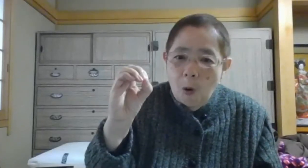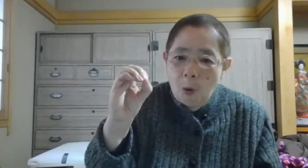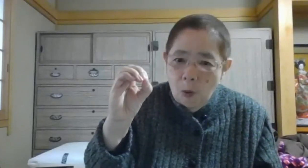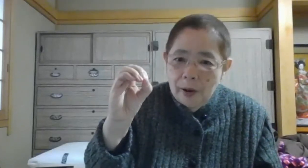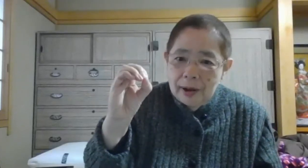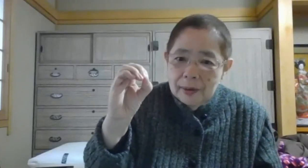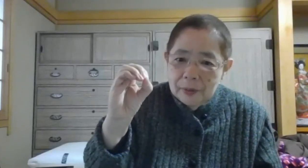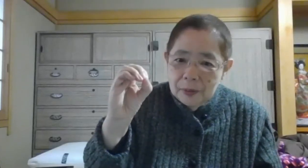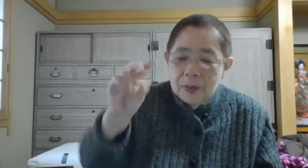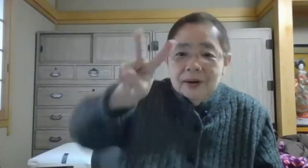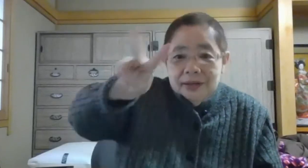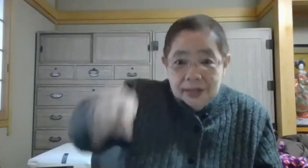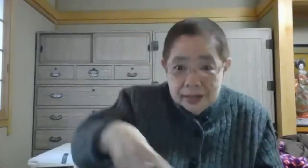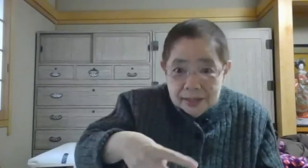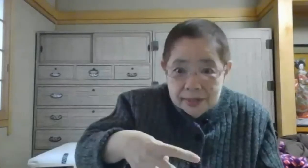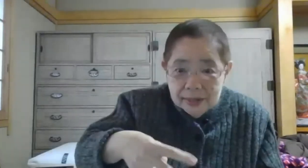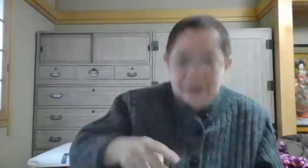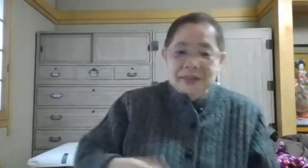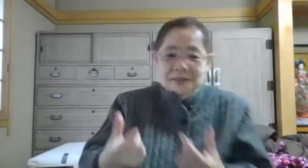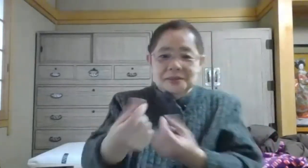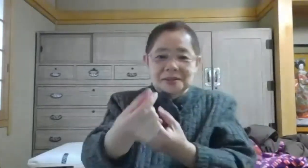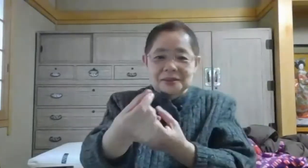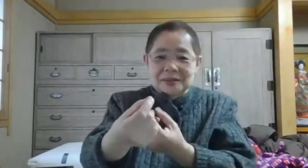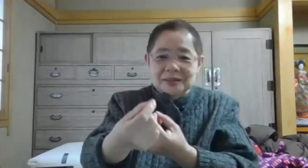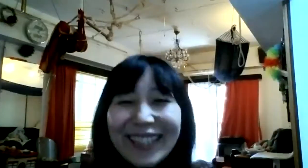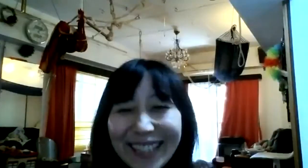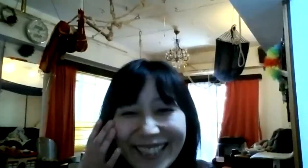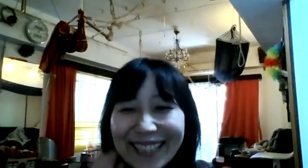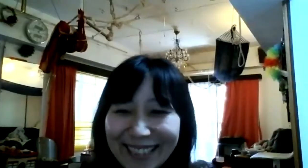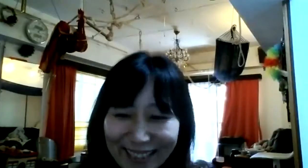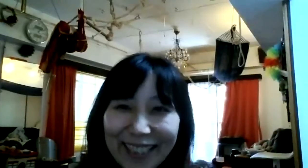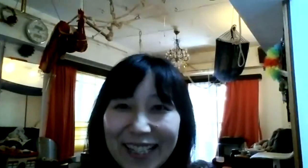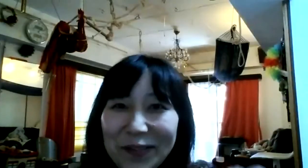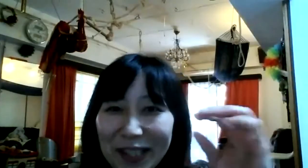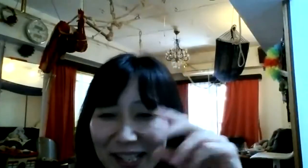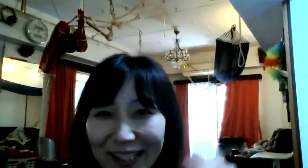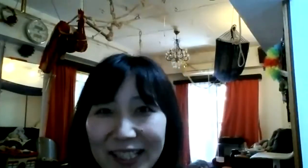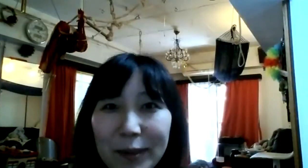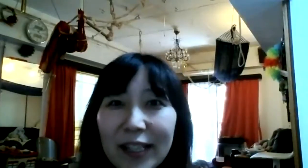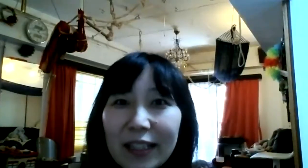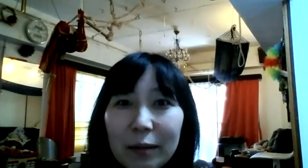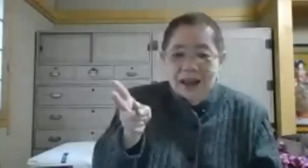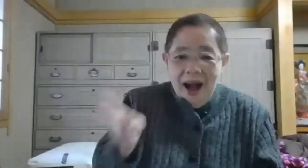お、お、りはい、そうそうもう一回いきますよは、